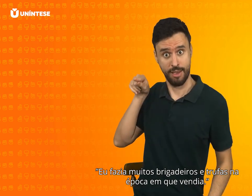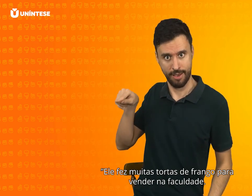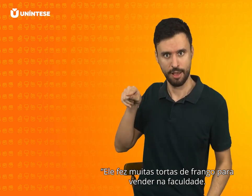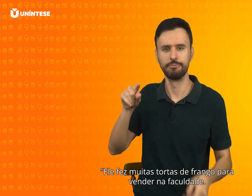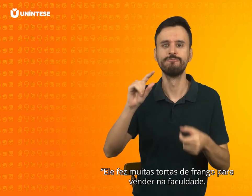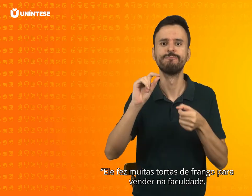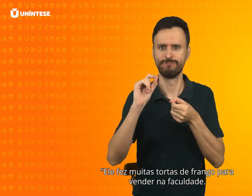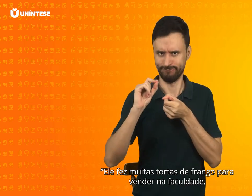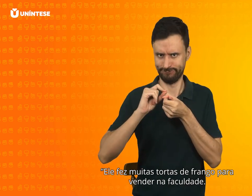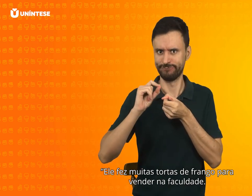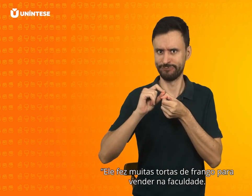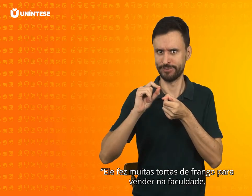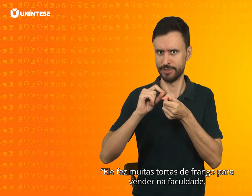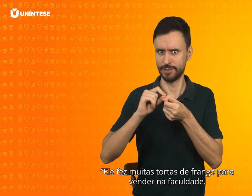Ele fez